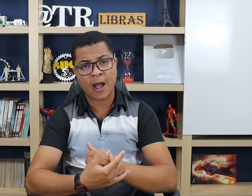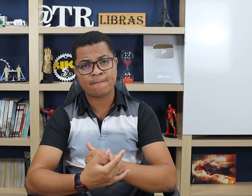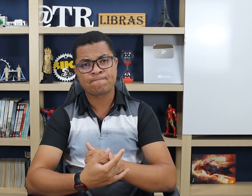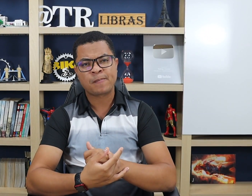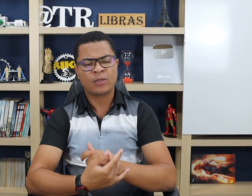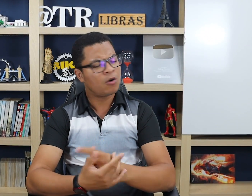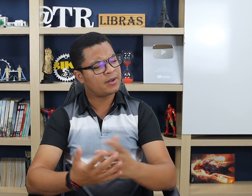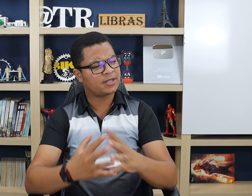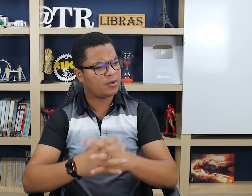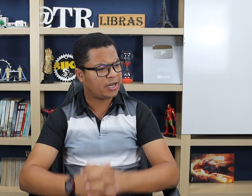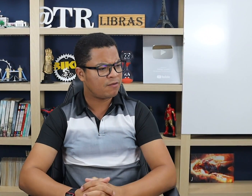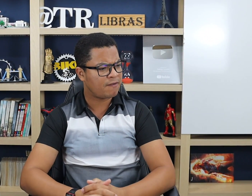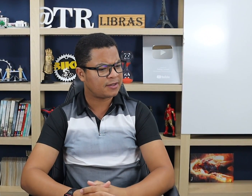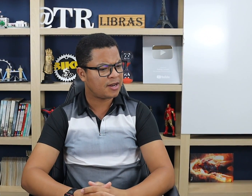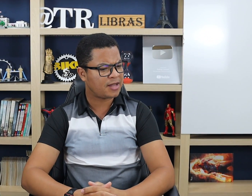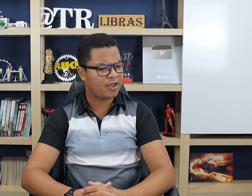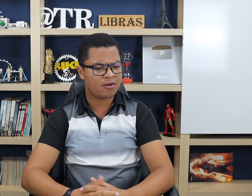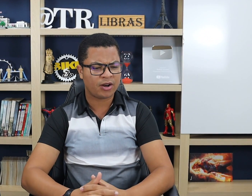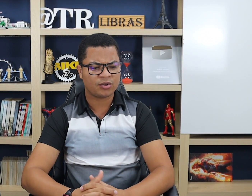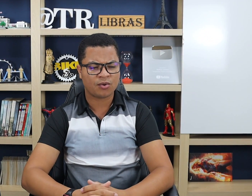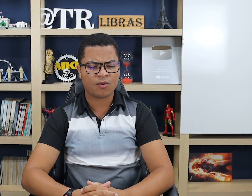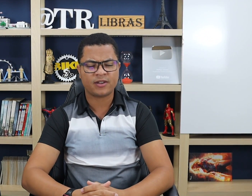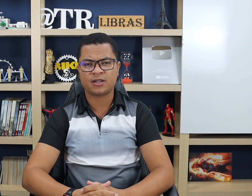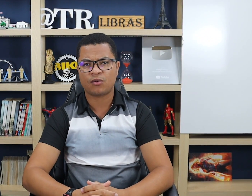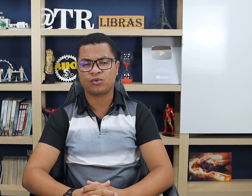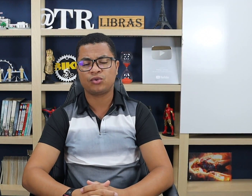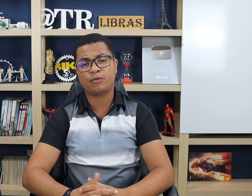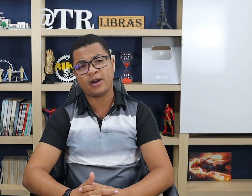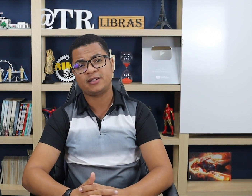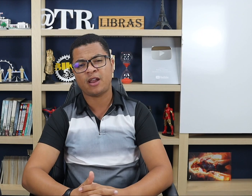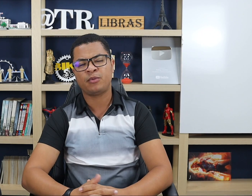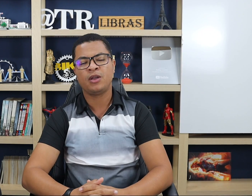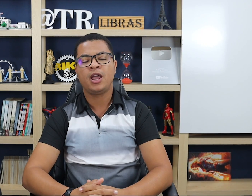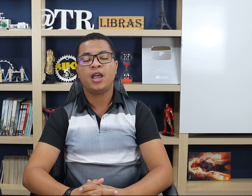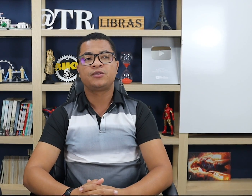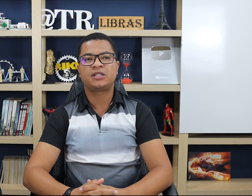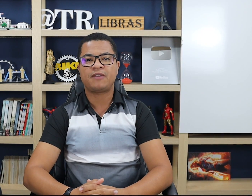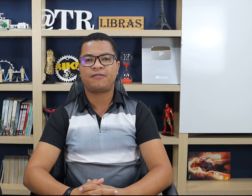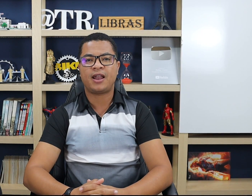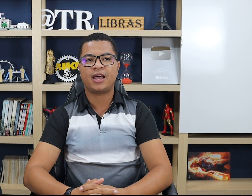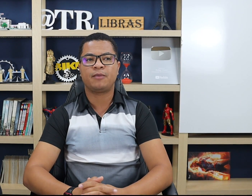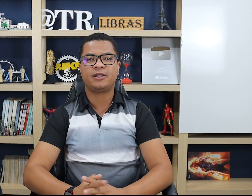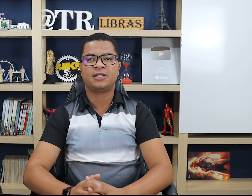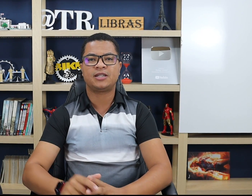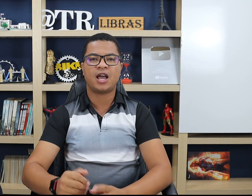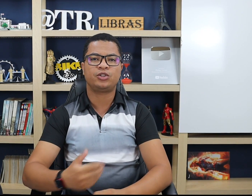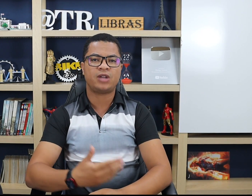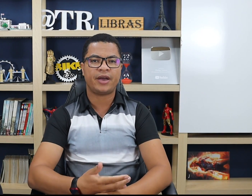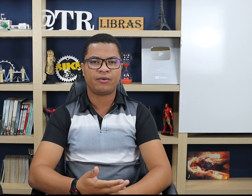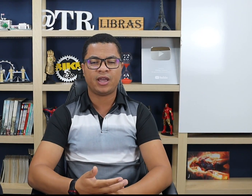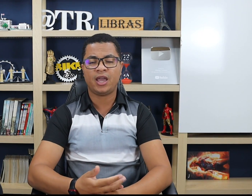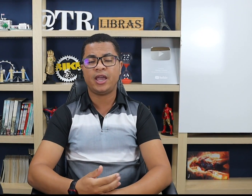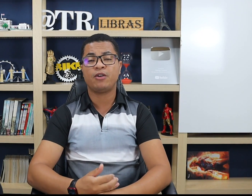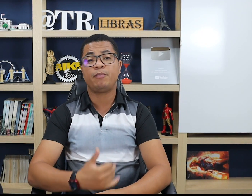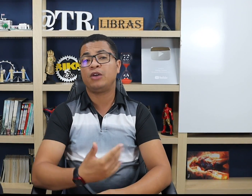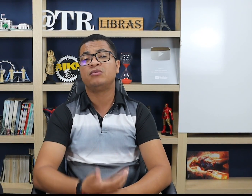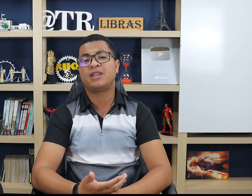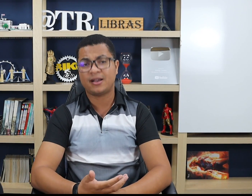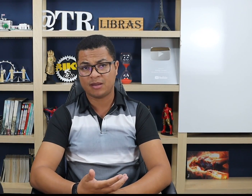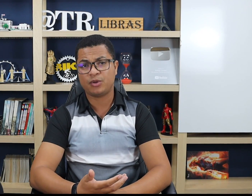tá? Como assim, Rodrigo, vai facilitar eu na hora que eu estou conversando com o surdo? Por exemplo, se você vai falar que precisa ajudar alguém ou perguntar se a